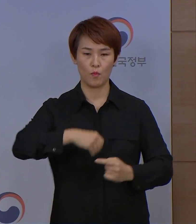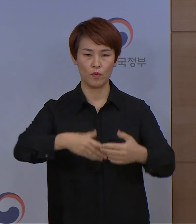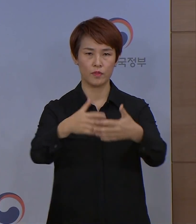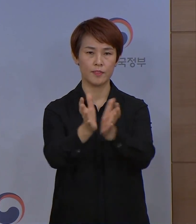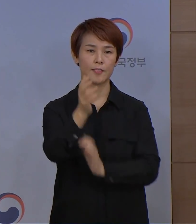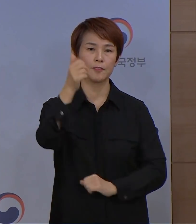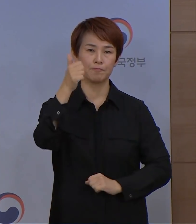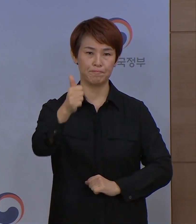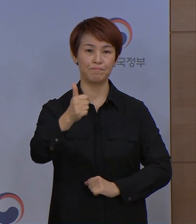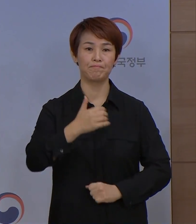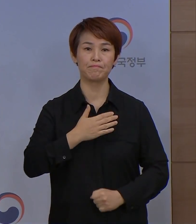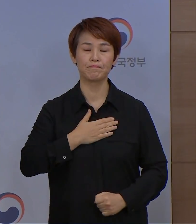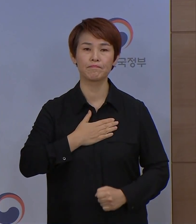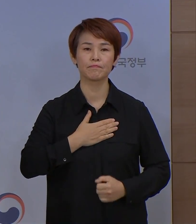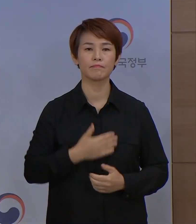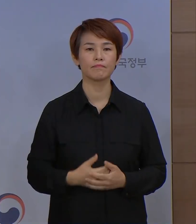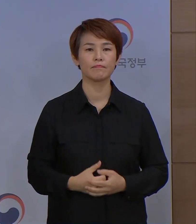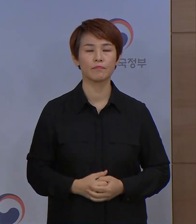장관입니다.